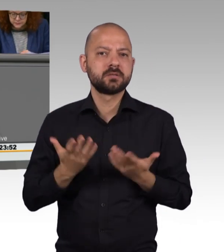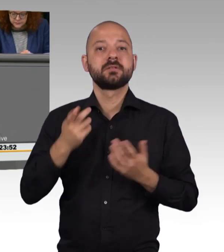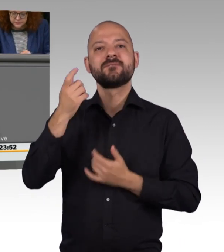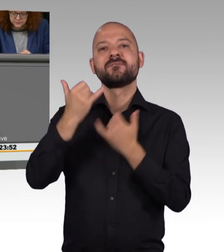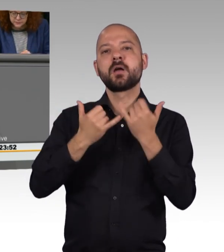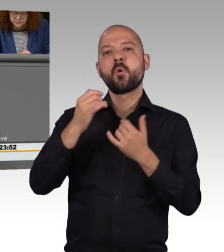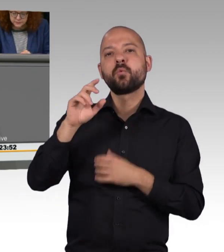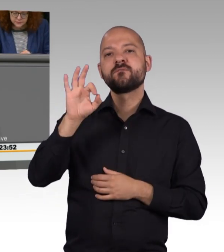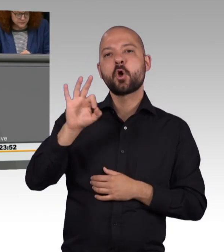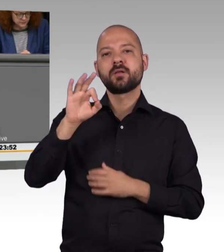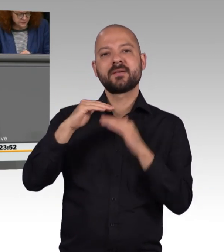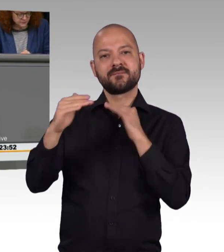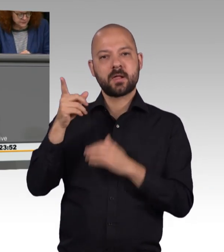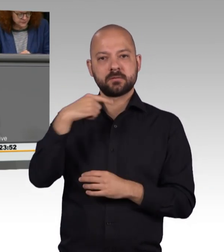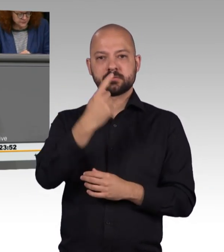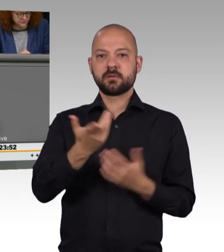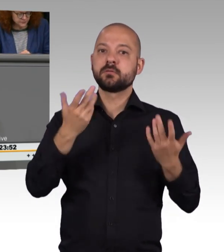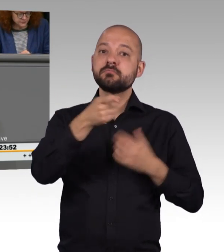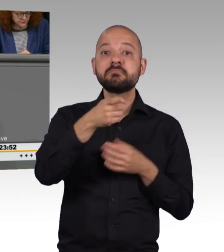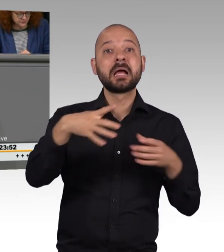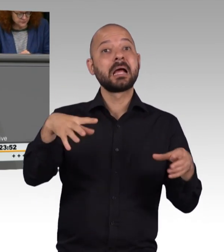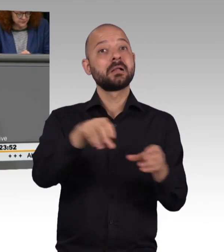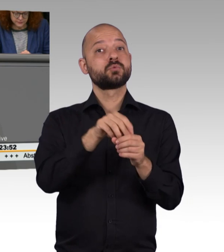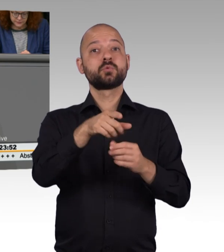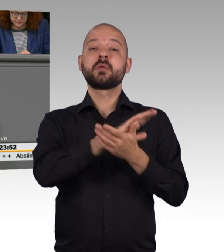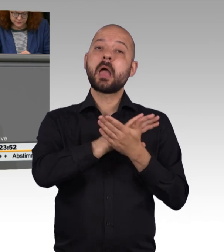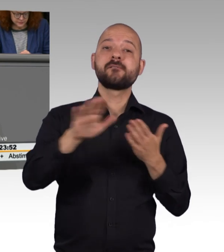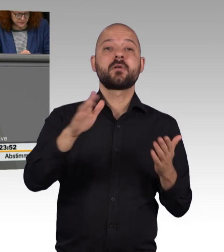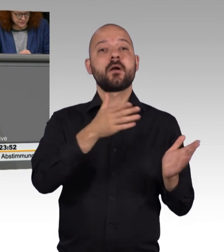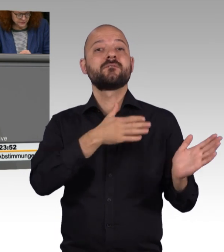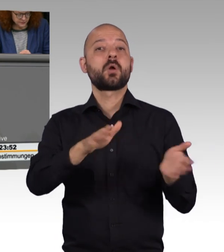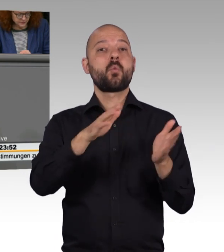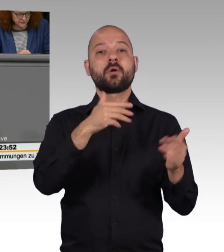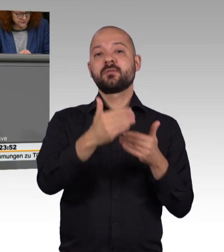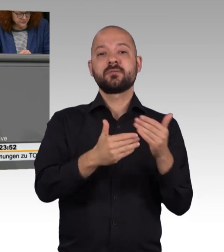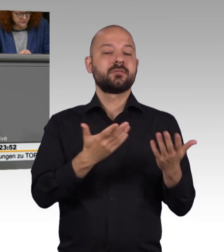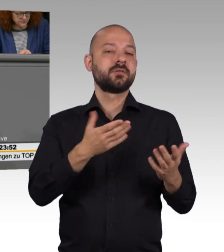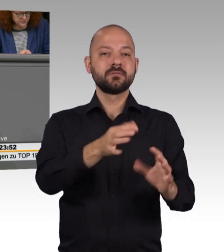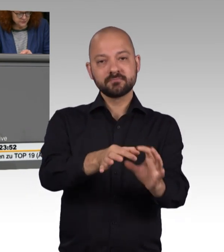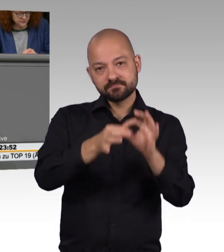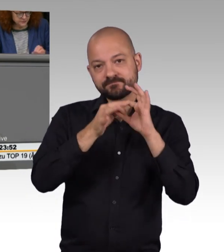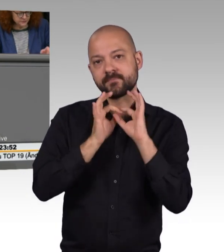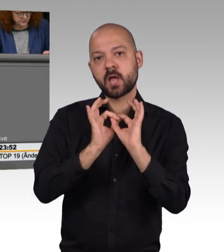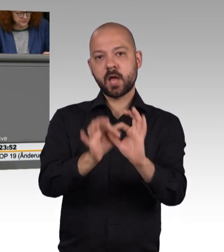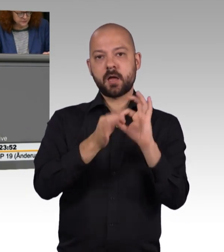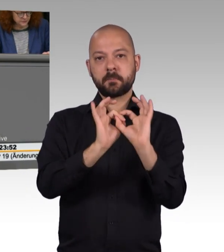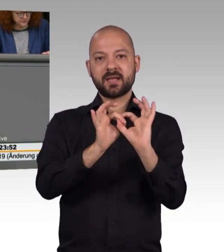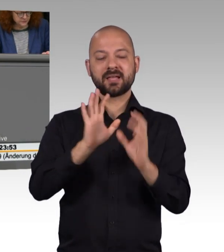lässt sich nicht einfach verordnen. Sie hängt wesentlich auch von den Einstellungen, Erfahrungen